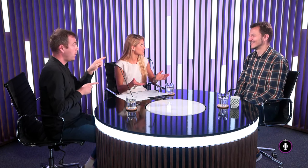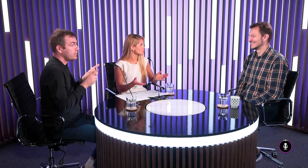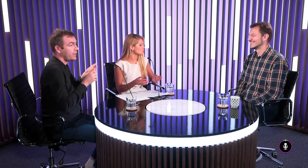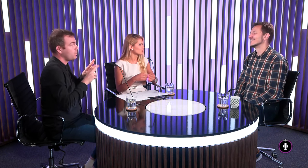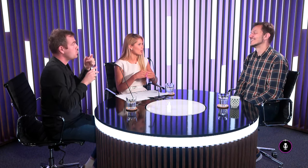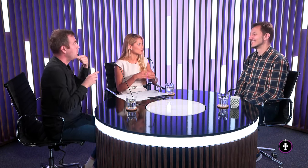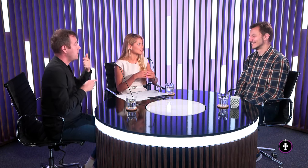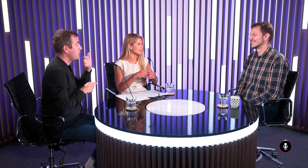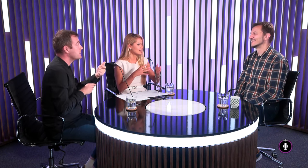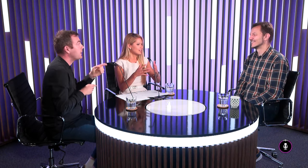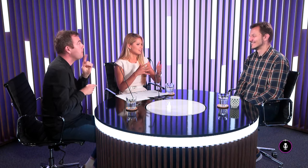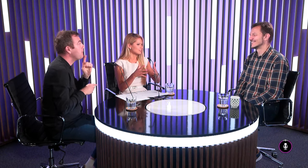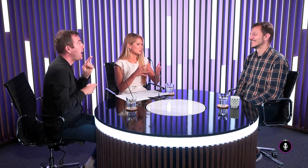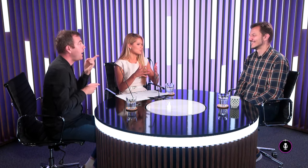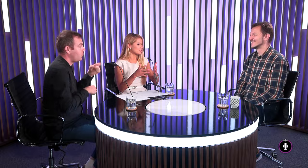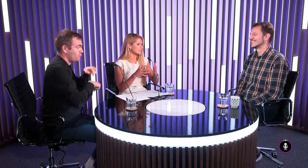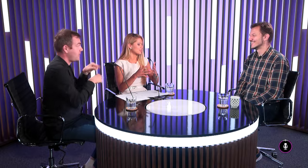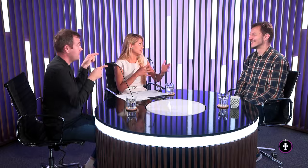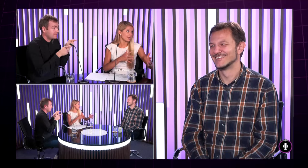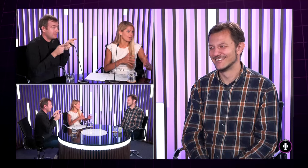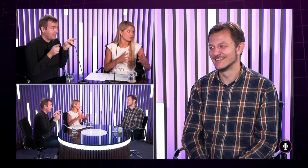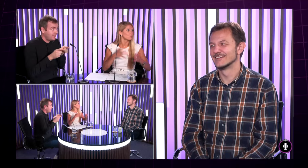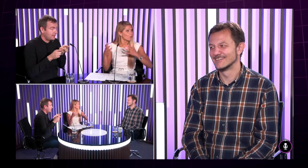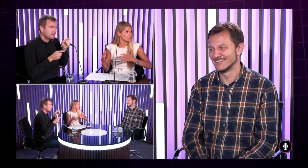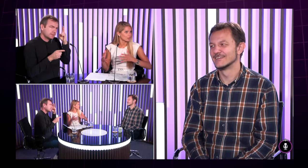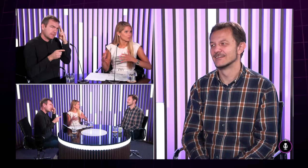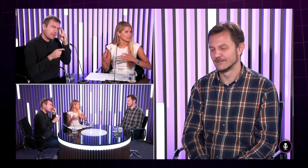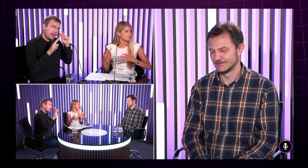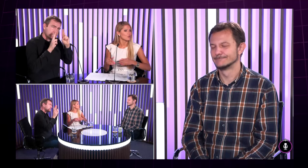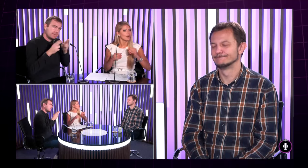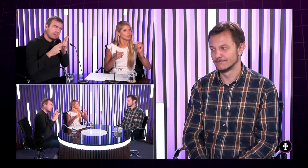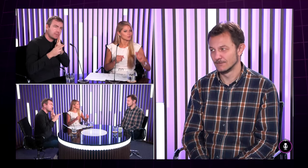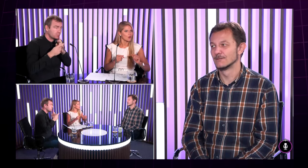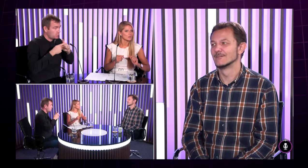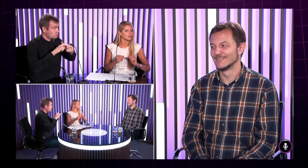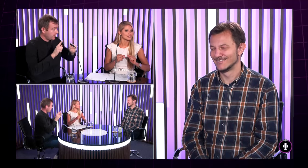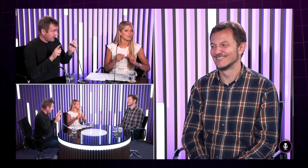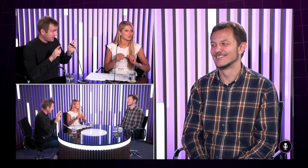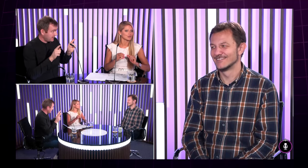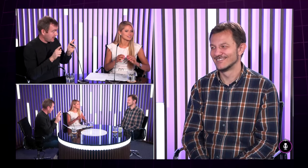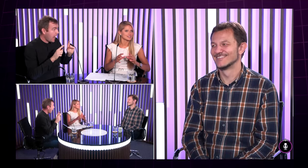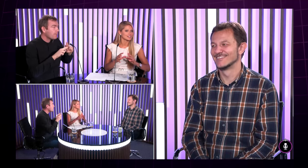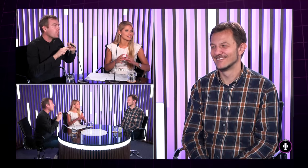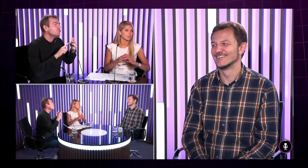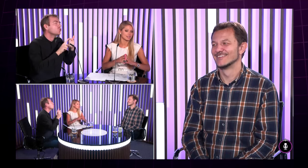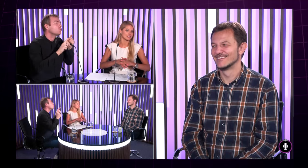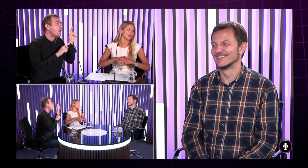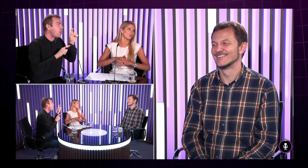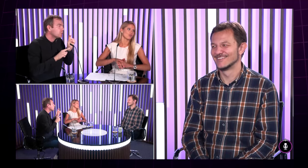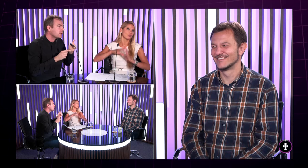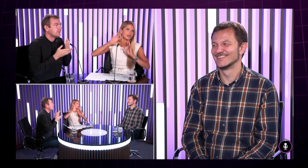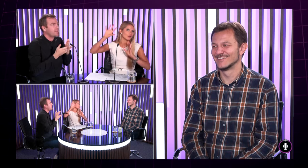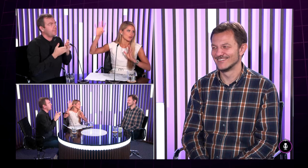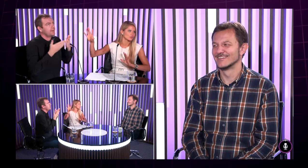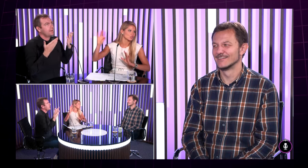málo na jazyk, takže či je to naozaj v tom svete iné ako v tom hovorenom jazyku? A druhá podotázka, potom keď sa stretnete napríklad s